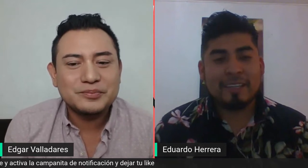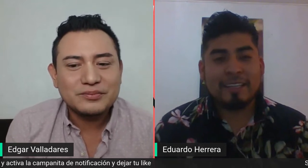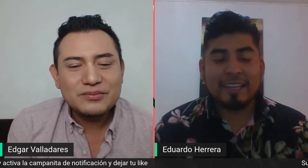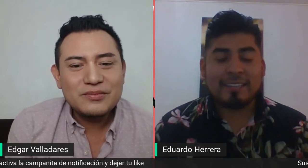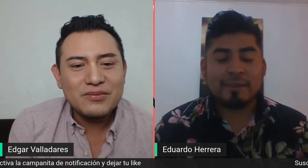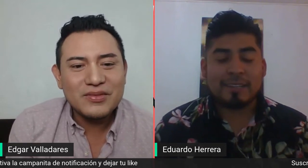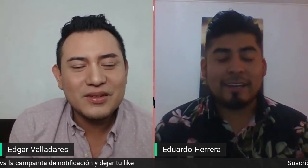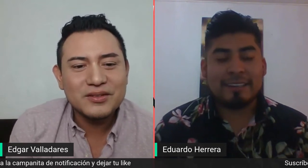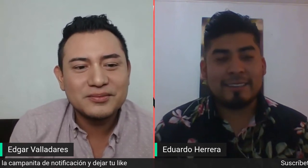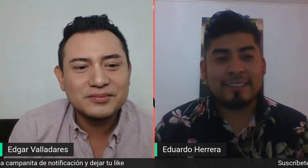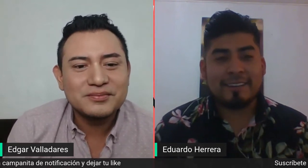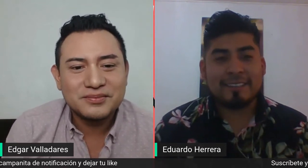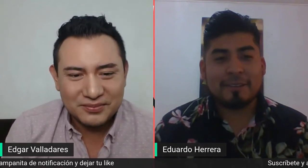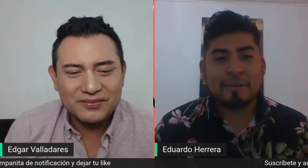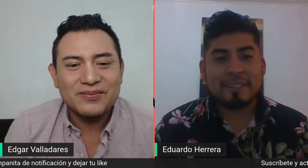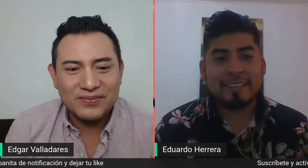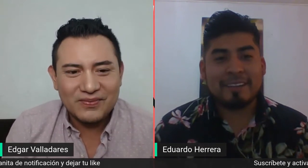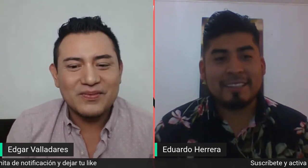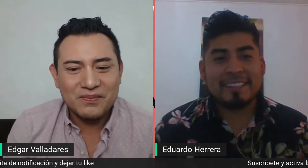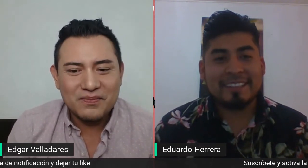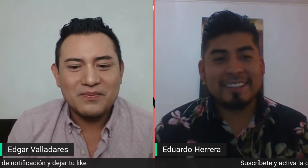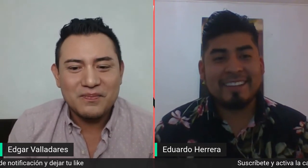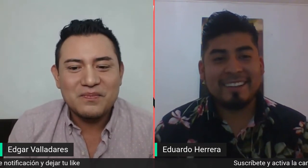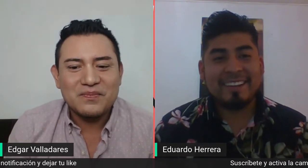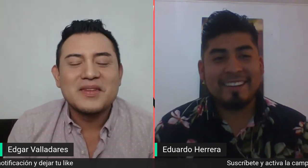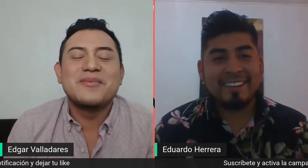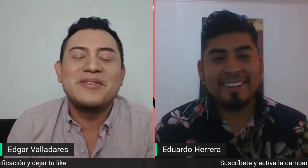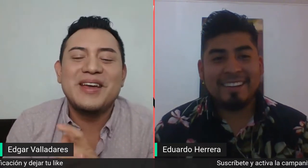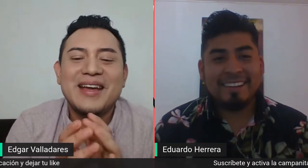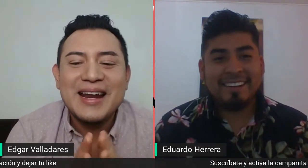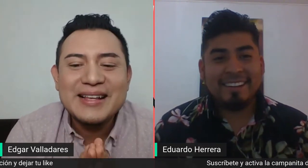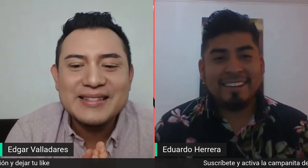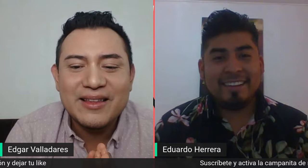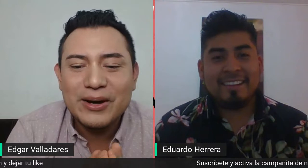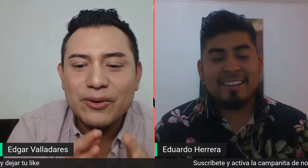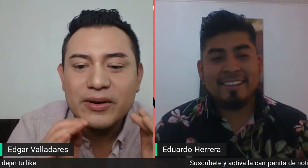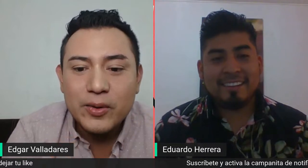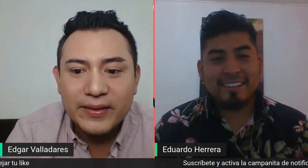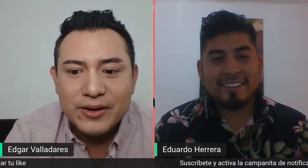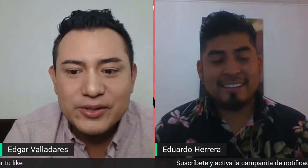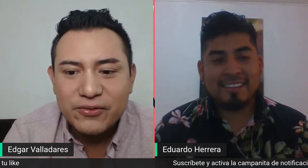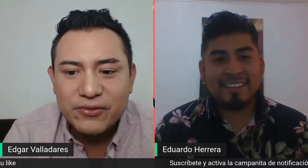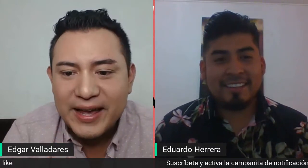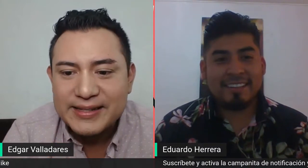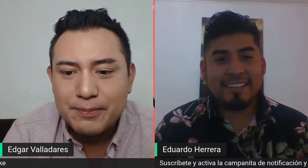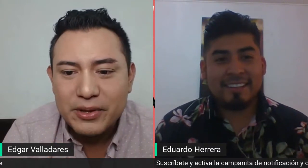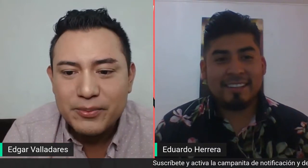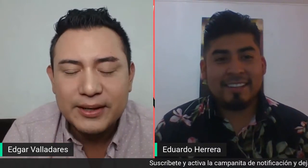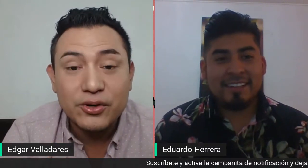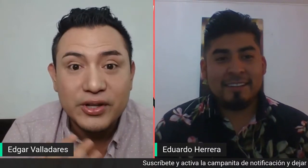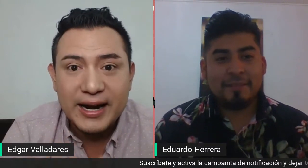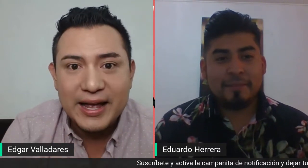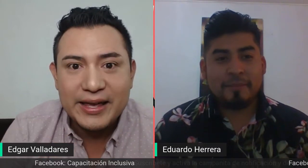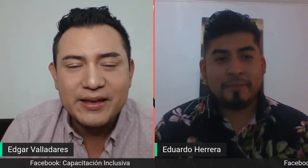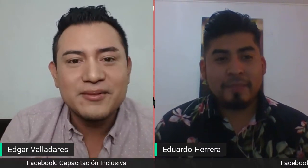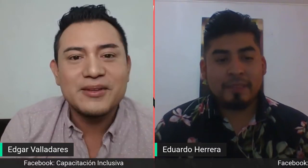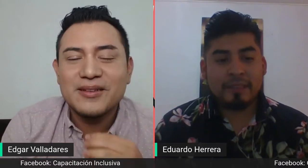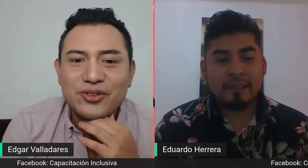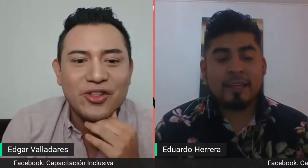¡Suscríbete al canal! Ya estamos acá, otra vez nuevamente con la serie. Muy bien, gracias Eduardo. Recuérdanos tu Face, que podemos encontrar ahí todo.